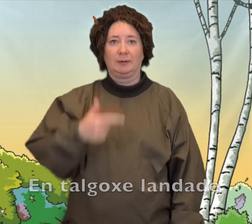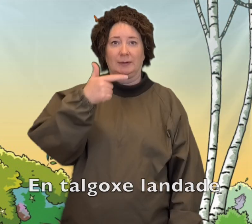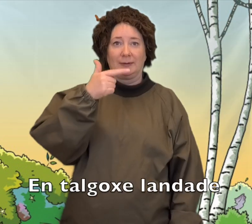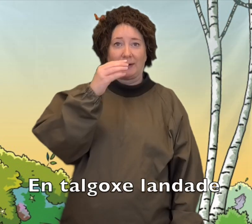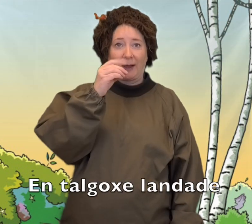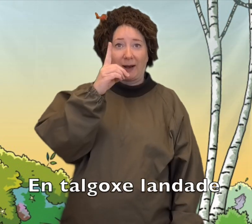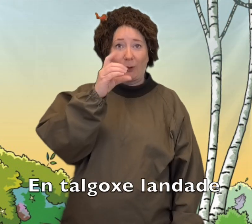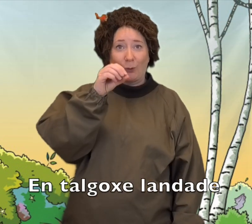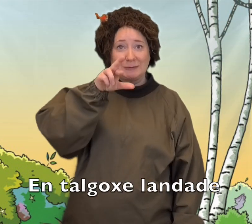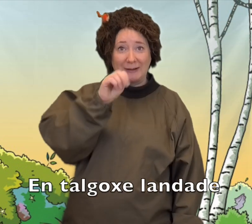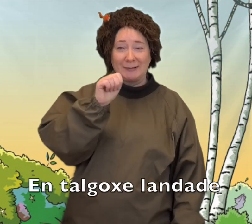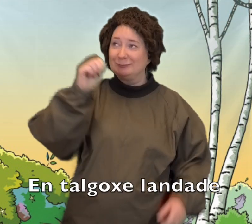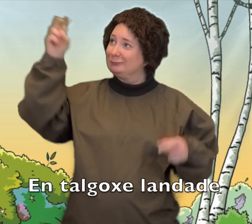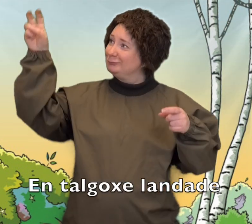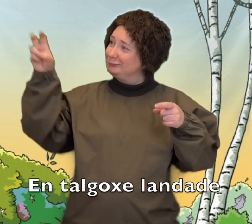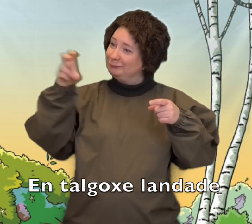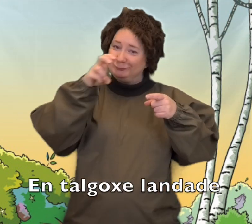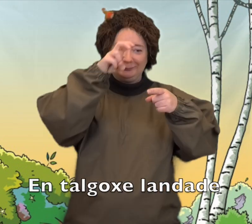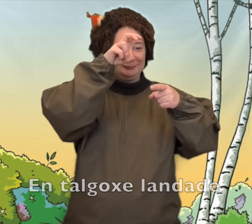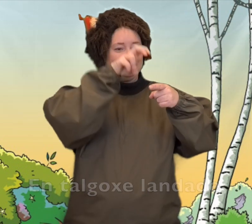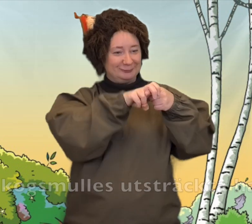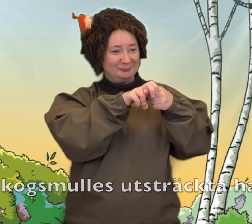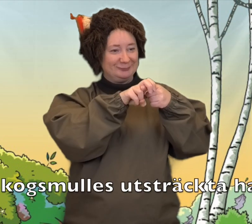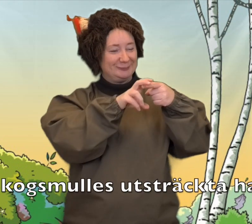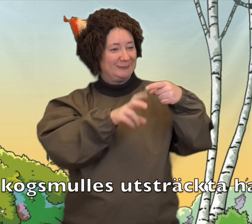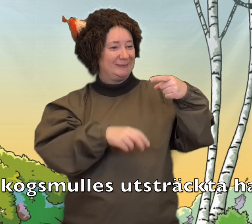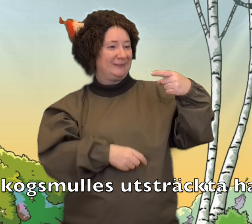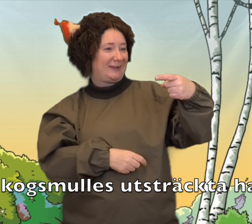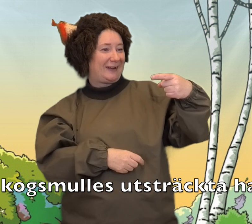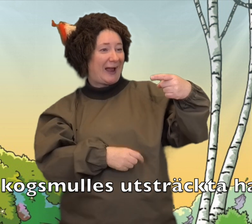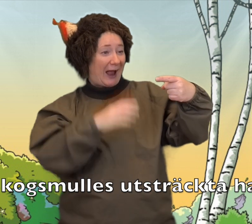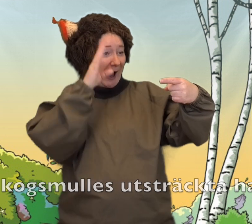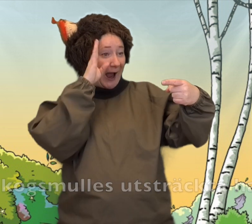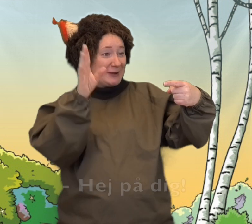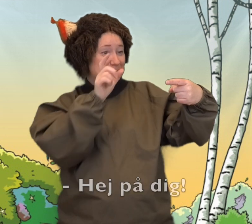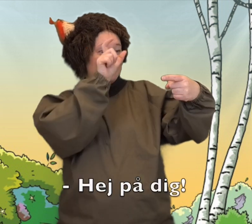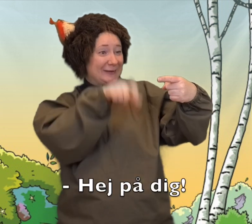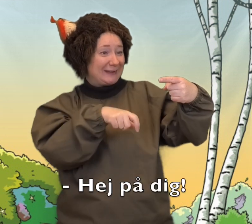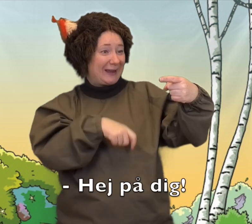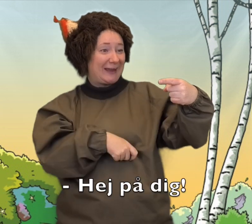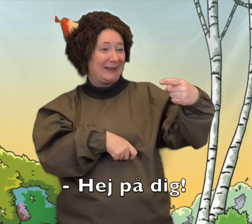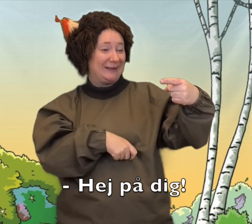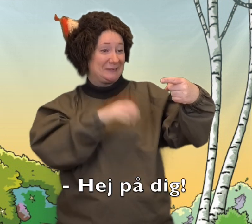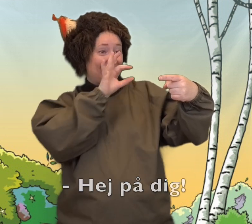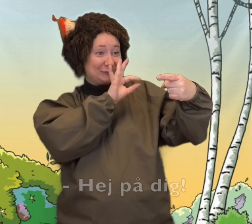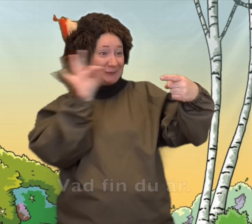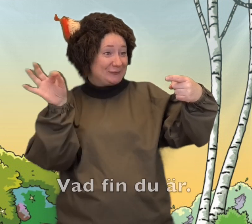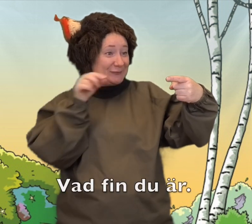En talljoxe landade på skogsmulles utsträckta hand. Hej på dig! Vad